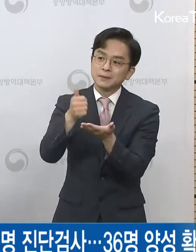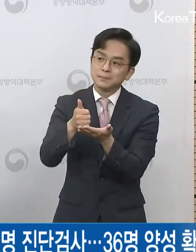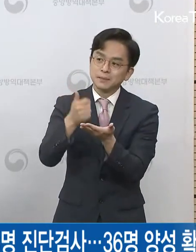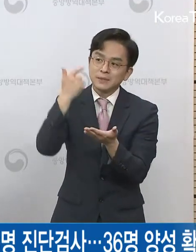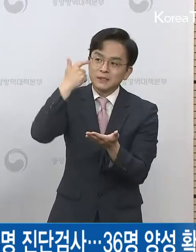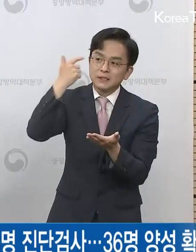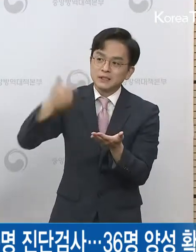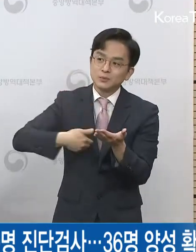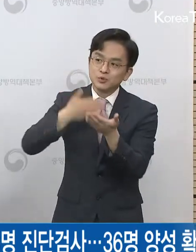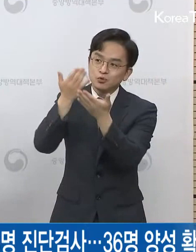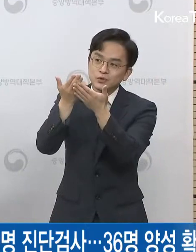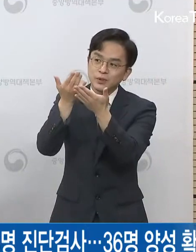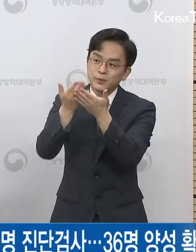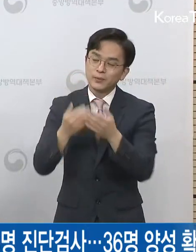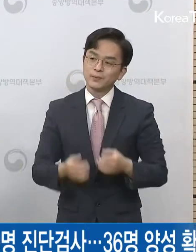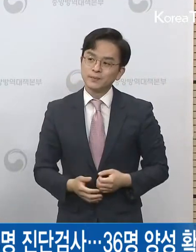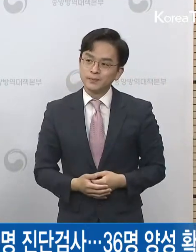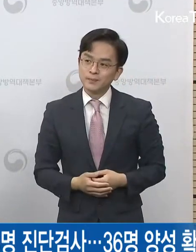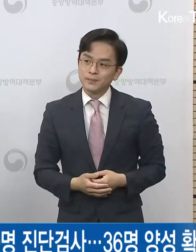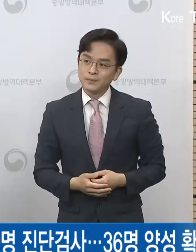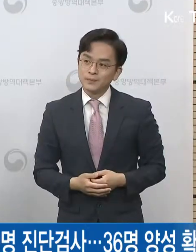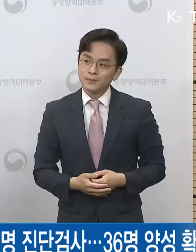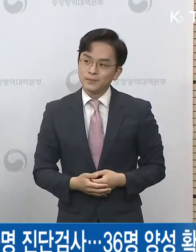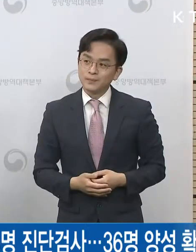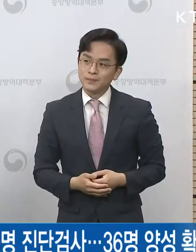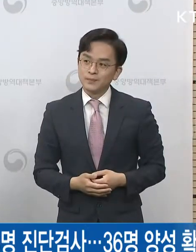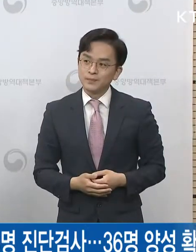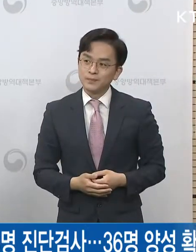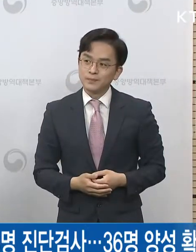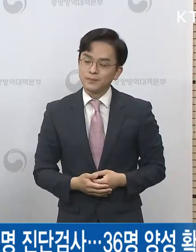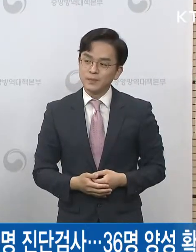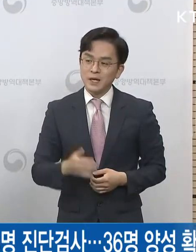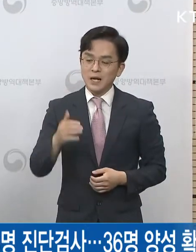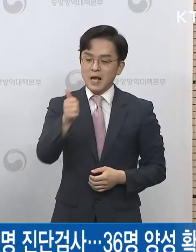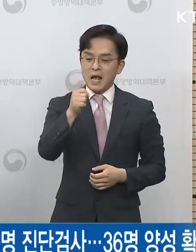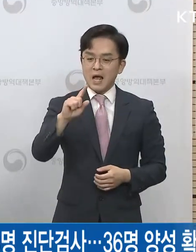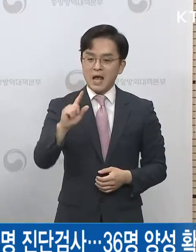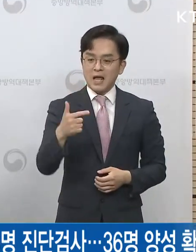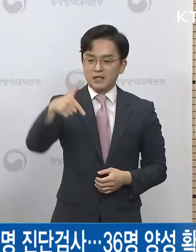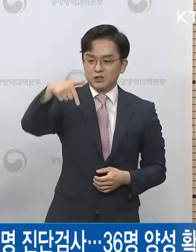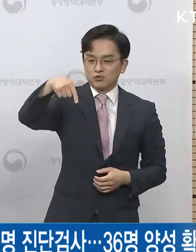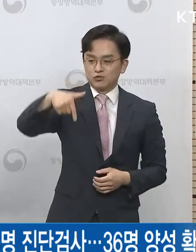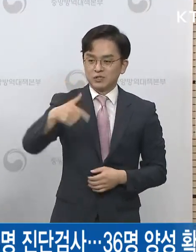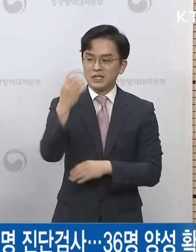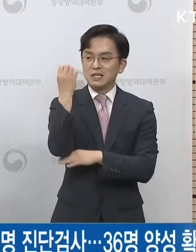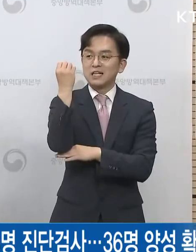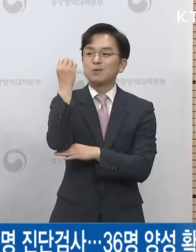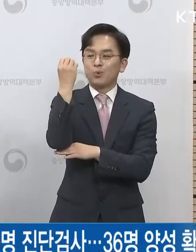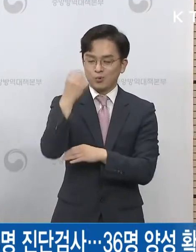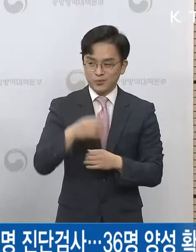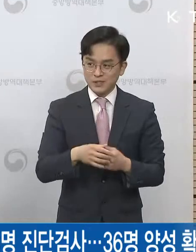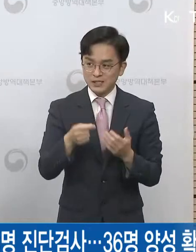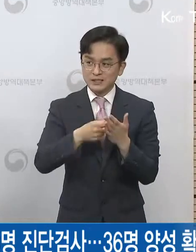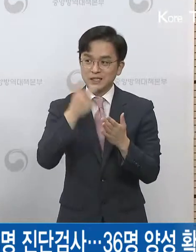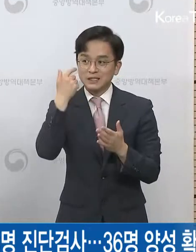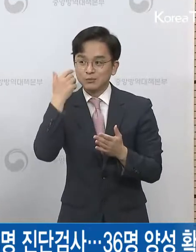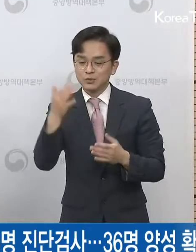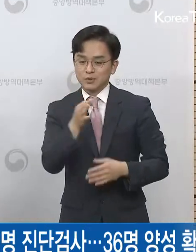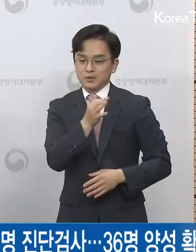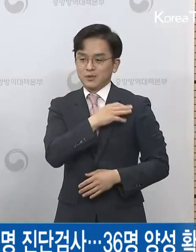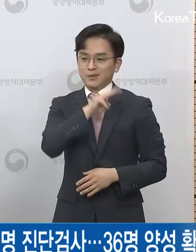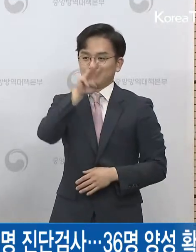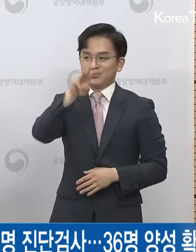기사님 손으로 질문 주시기 바랍니다. 네 안녕하세요 한국일보 김민호입니다. 부천 물류센터 관련해서